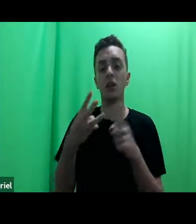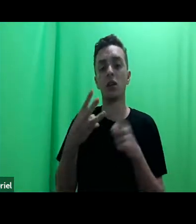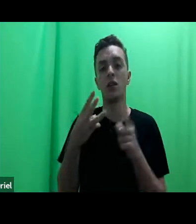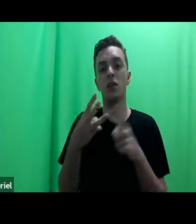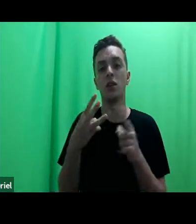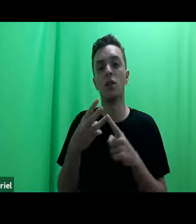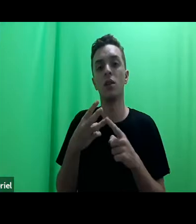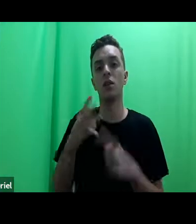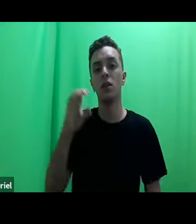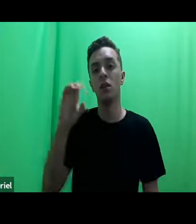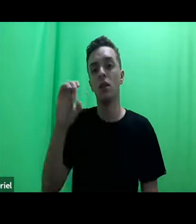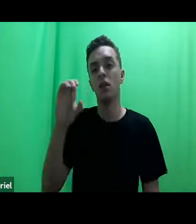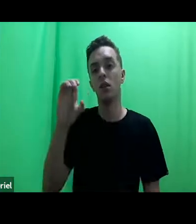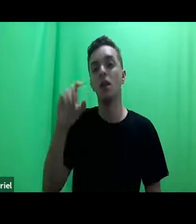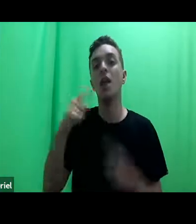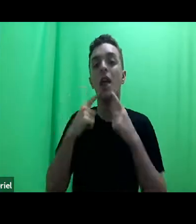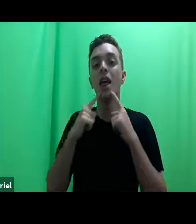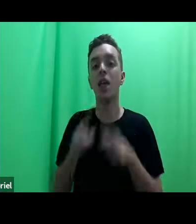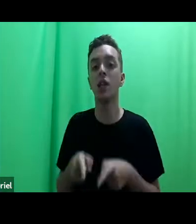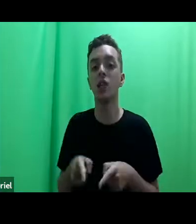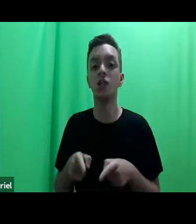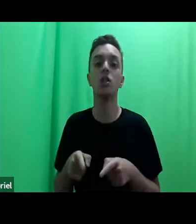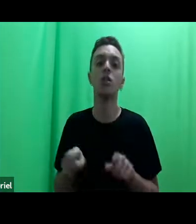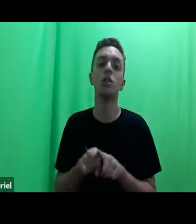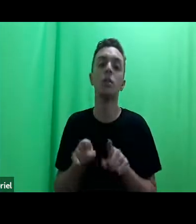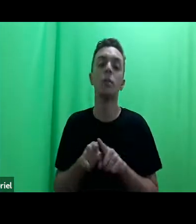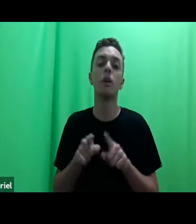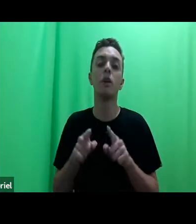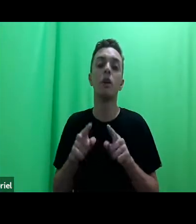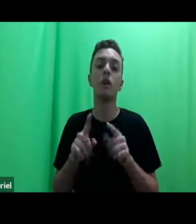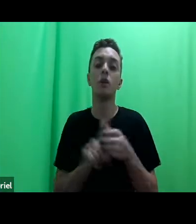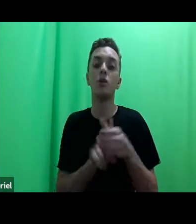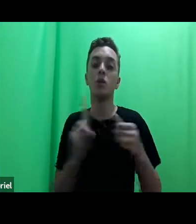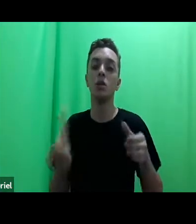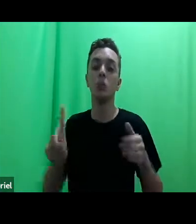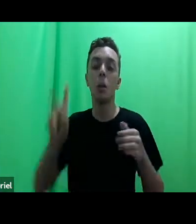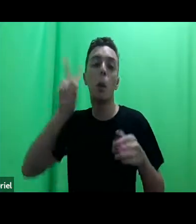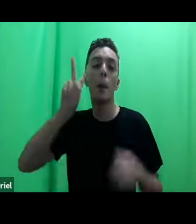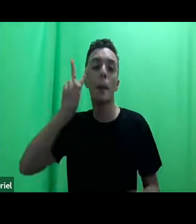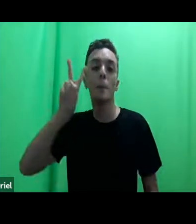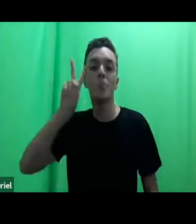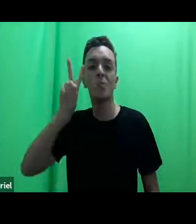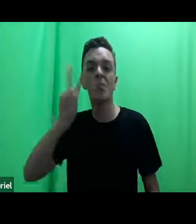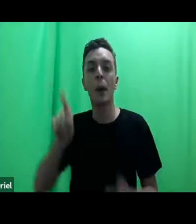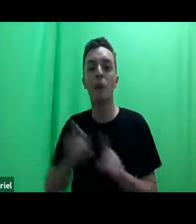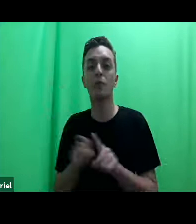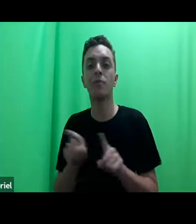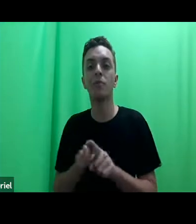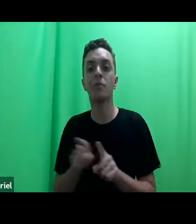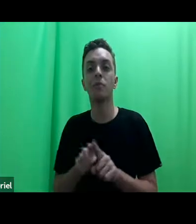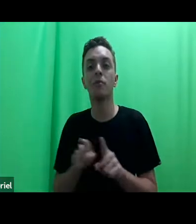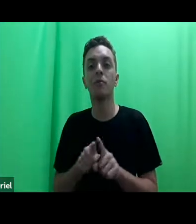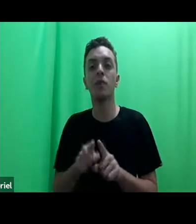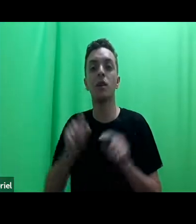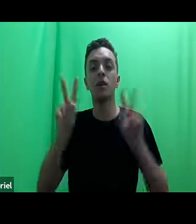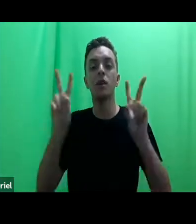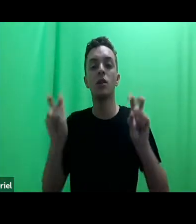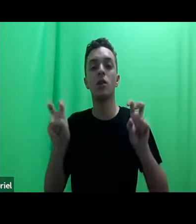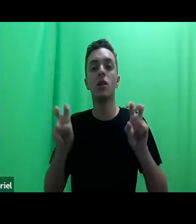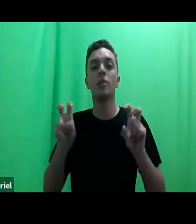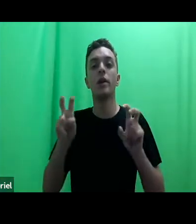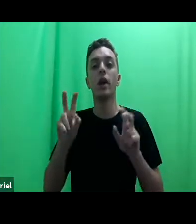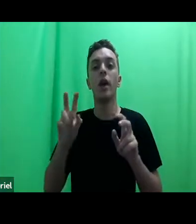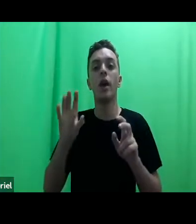crítica ou da exclusão histórica, ou também uma perspectiva decolonial,